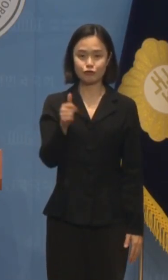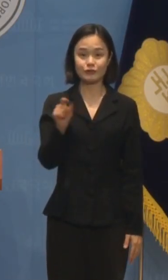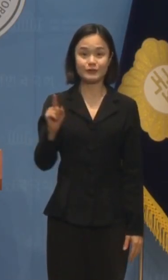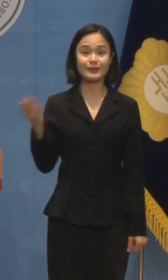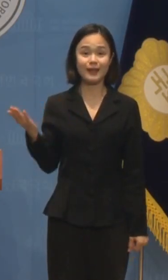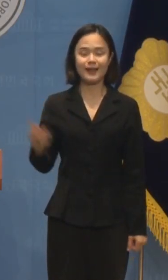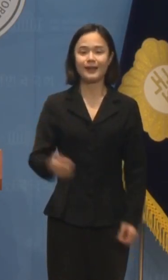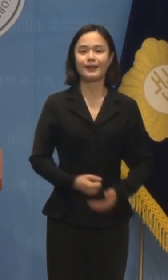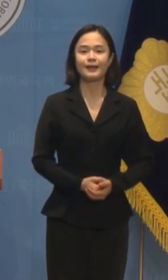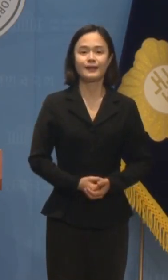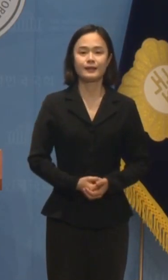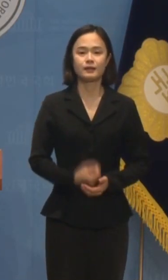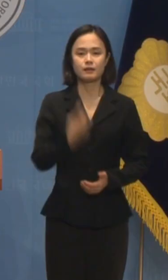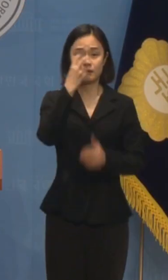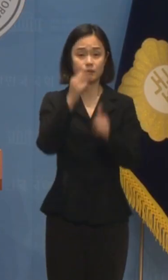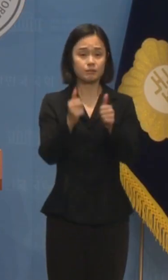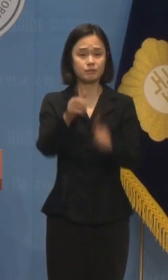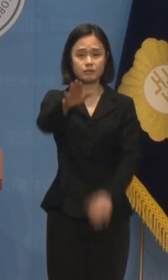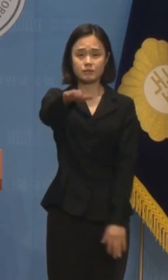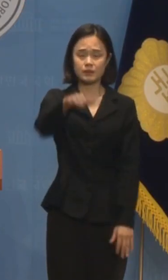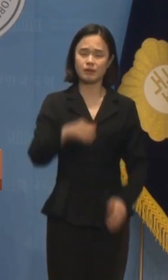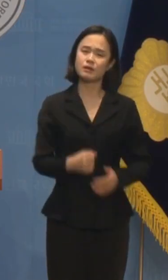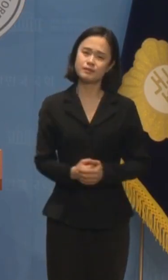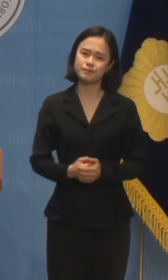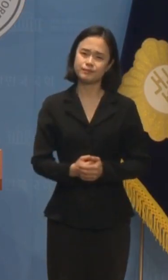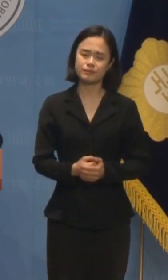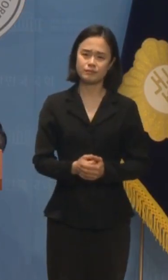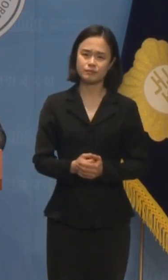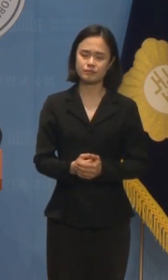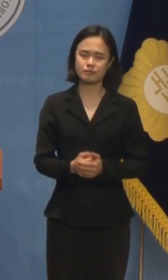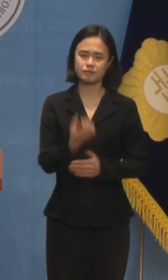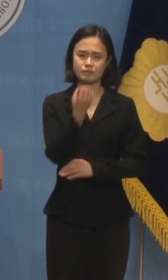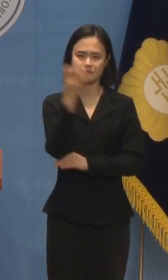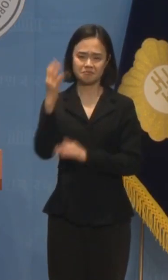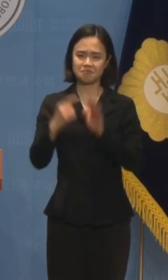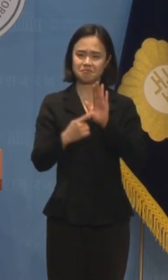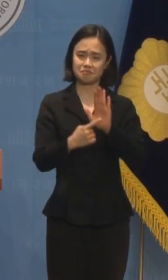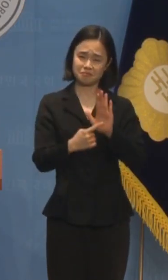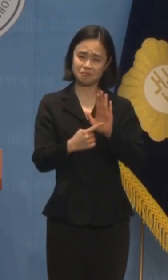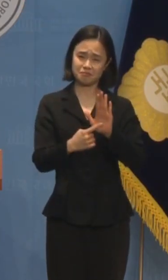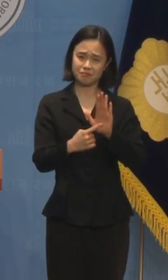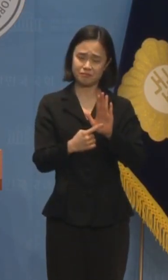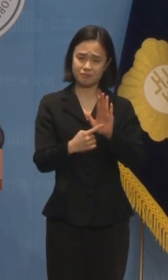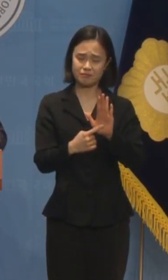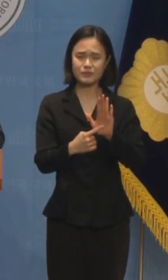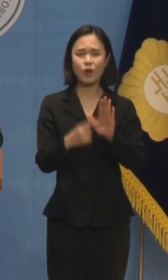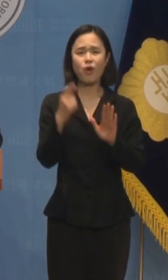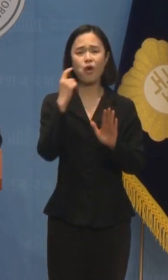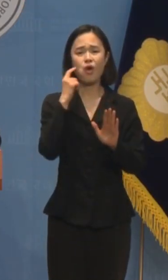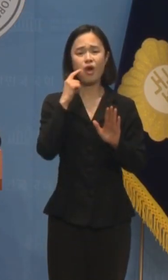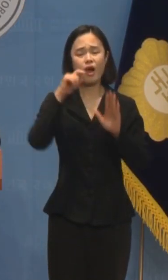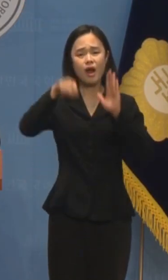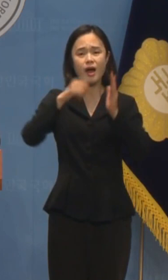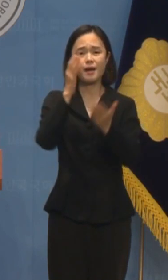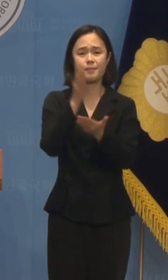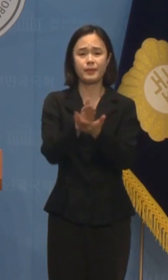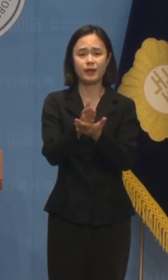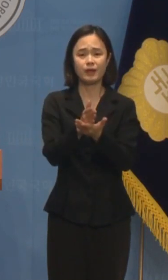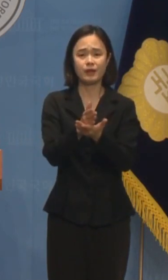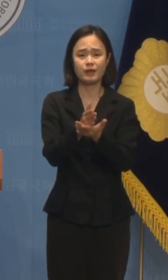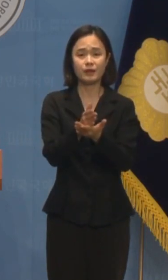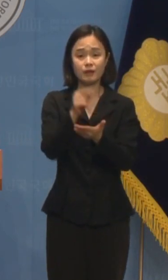검찰은 저급한 언론플레이를 중단하고 허위사실 유포에 대해 사과하라. 이른바